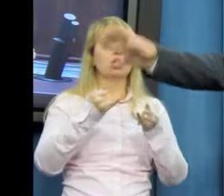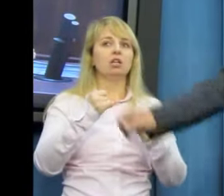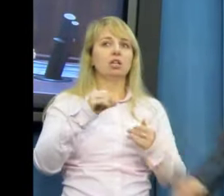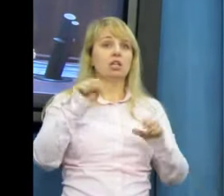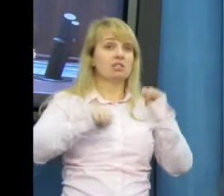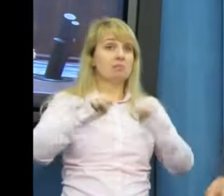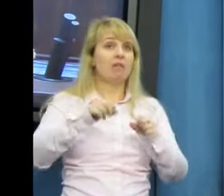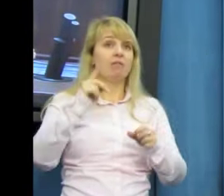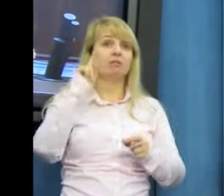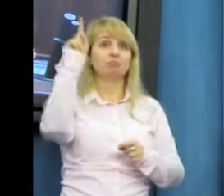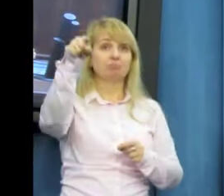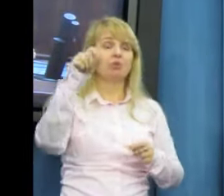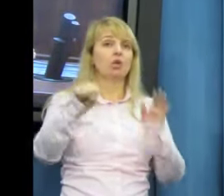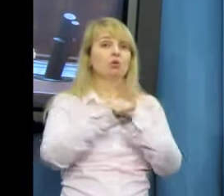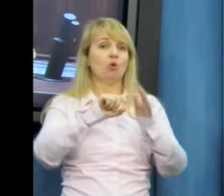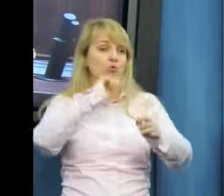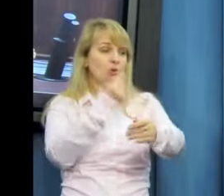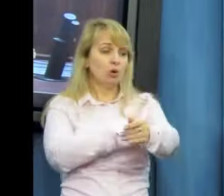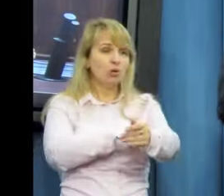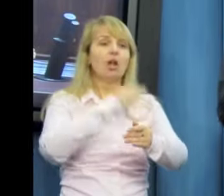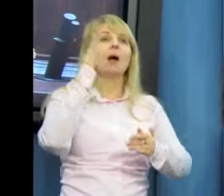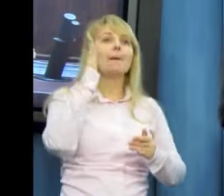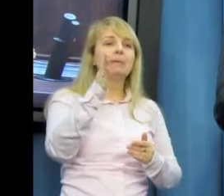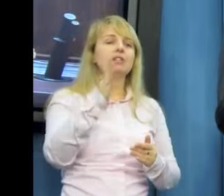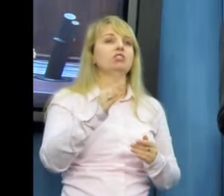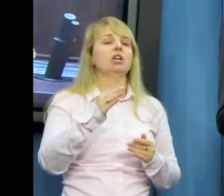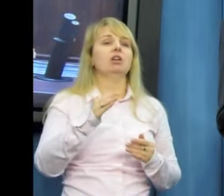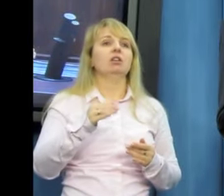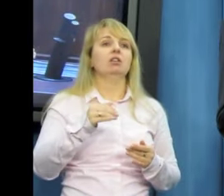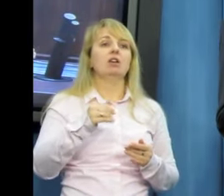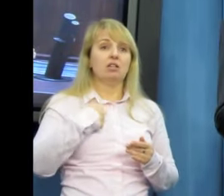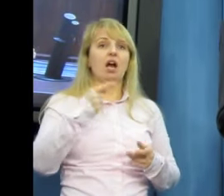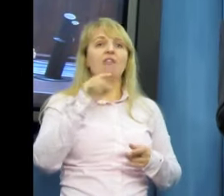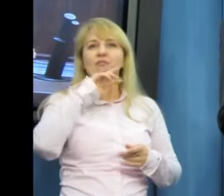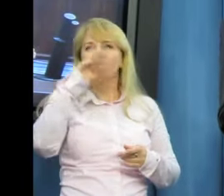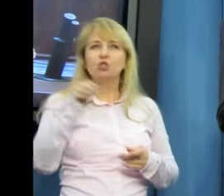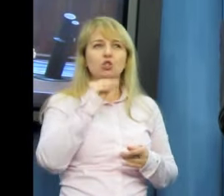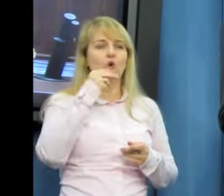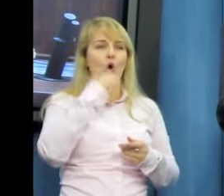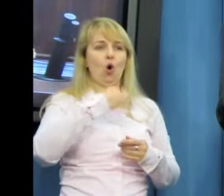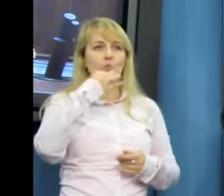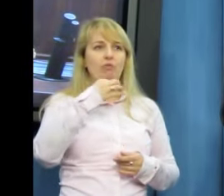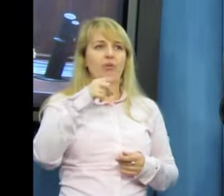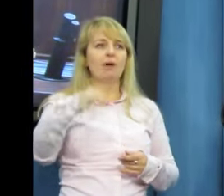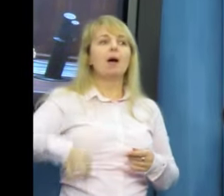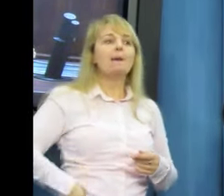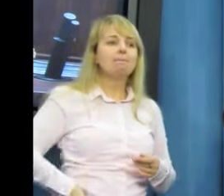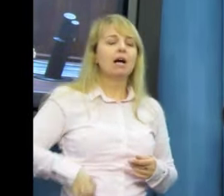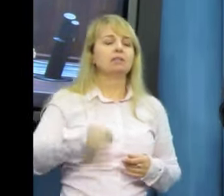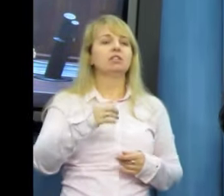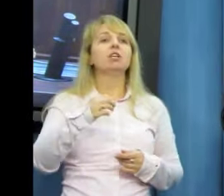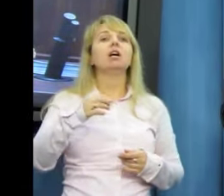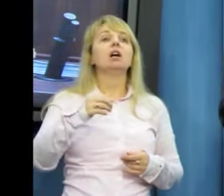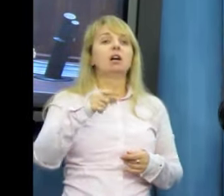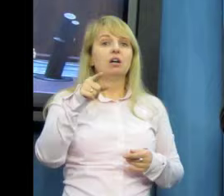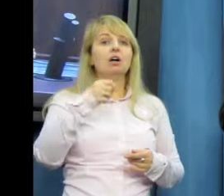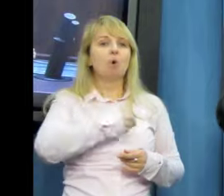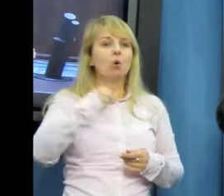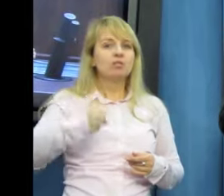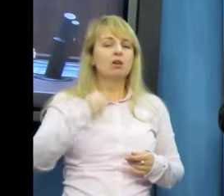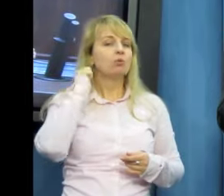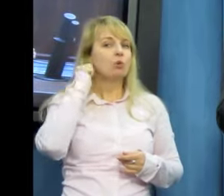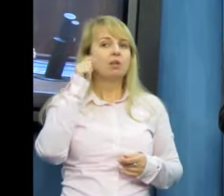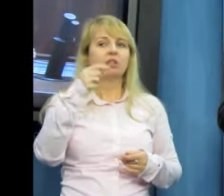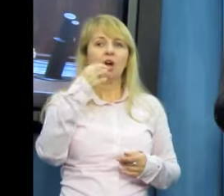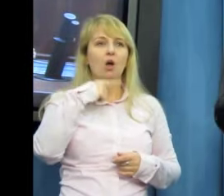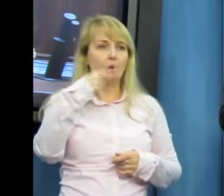przez prokuratorę prowadzona, jestem w stanie to zawsze powtórzyć. Pani Skowrońska kłamie. 20.52. Byłem na